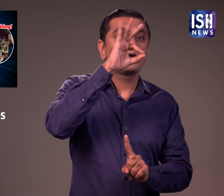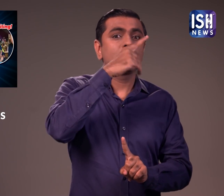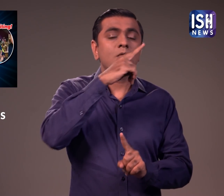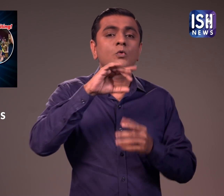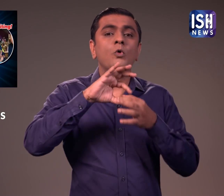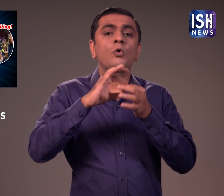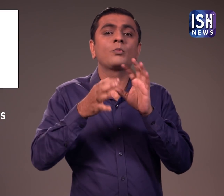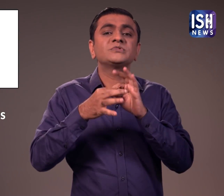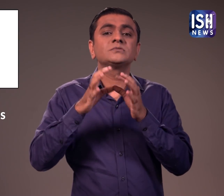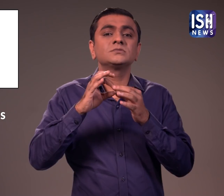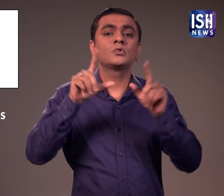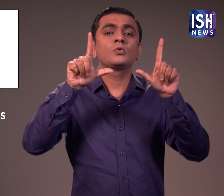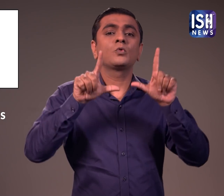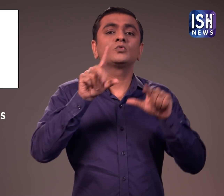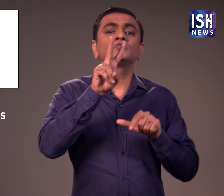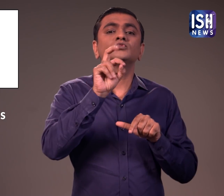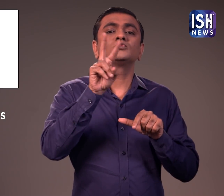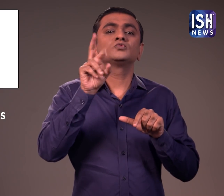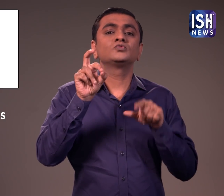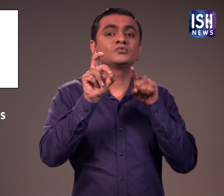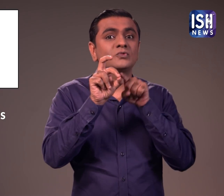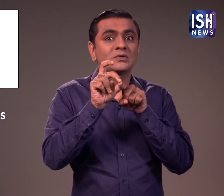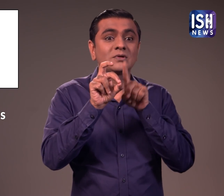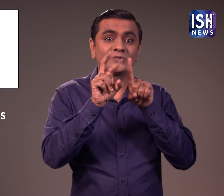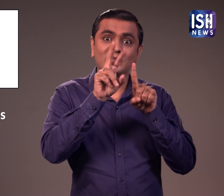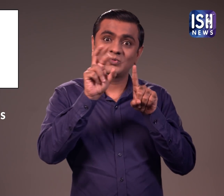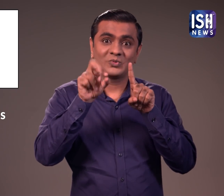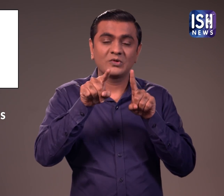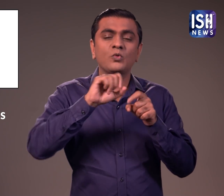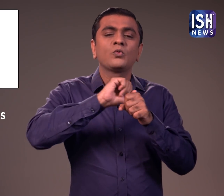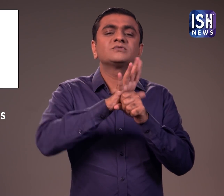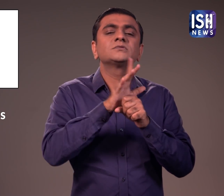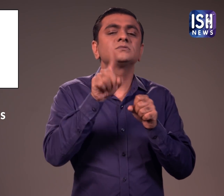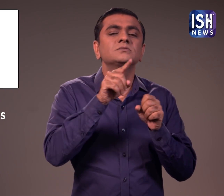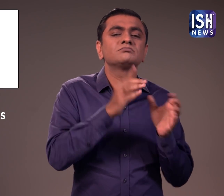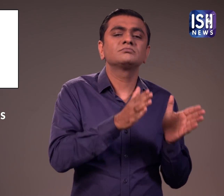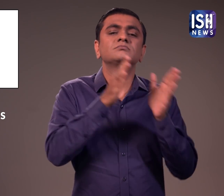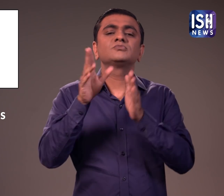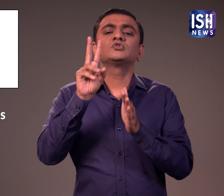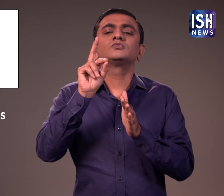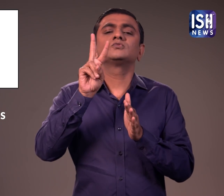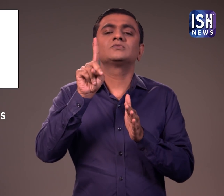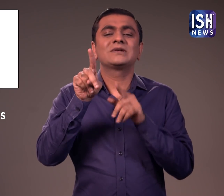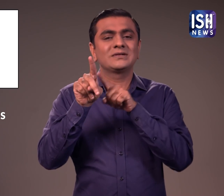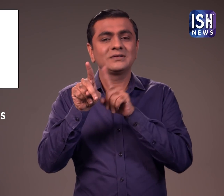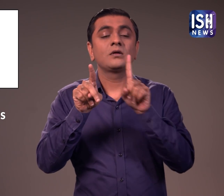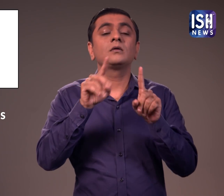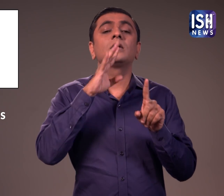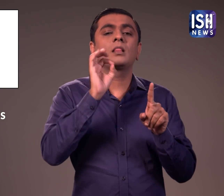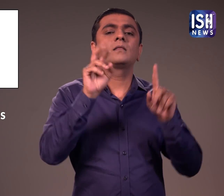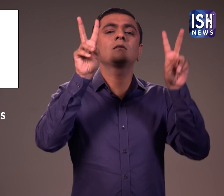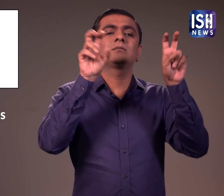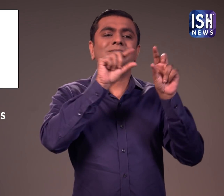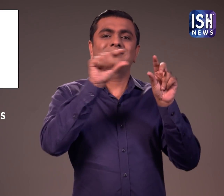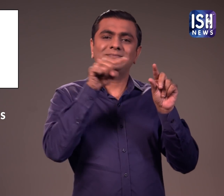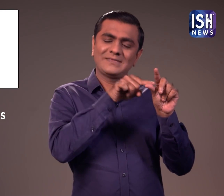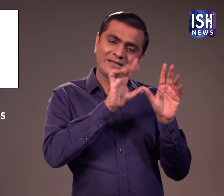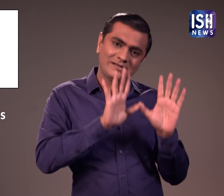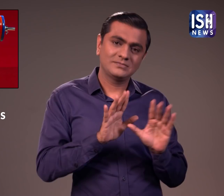चनुन ने जपान 2020 टोक्यो ओलेंपिक में भी भाग लिया जुम्हामारी के कारण 2021 में आयोजित